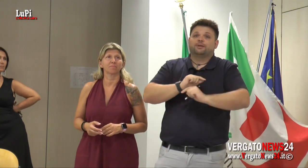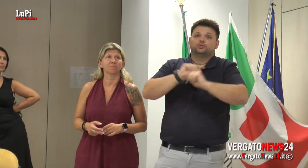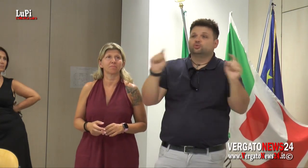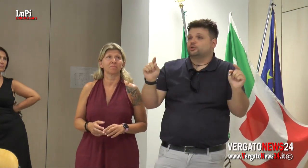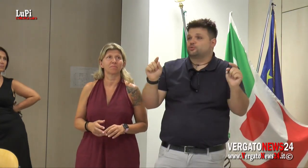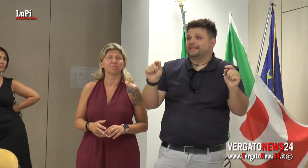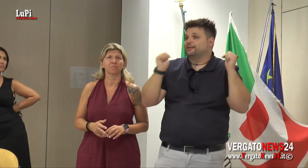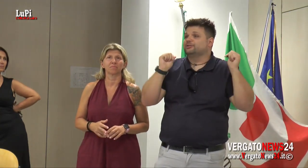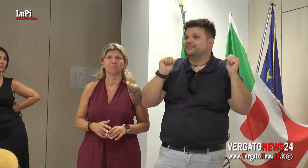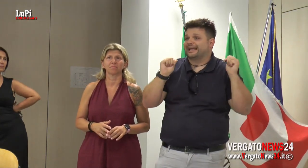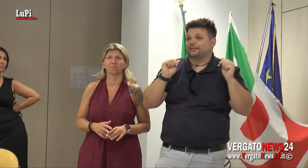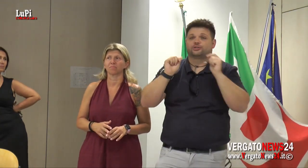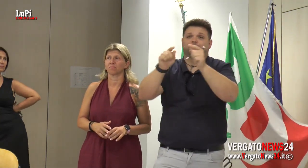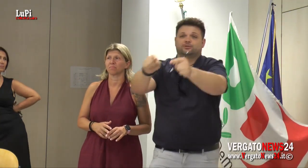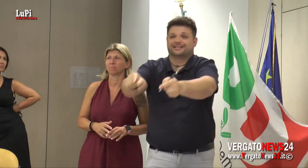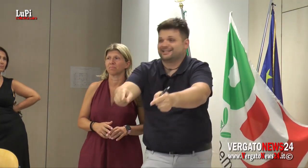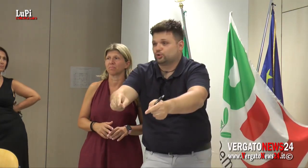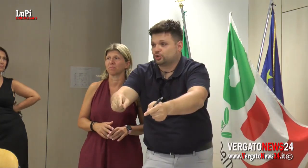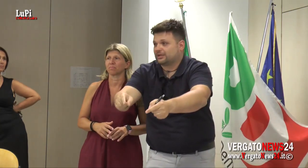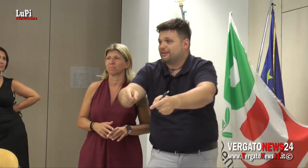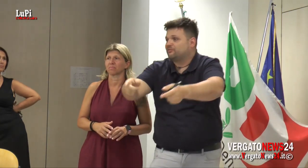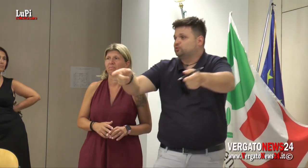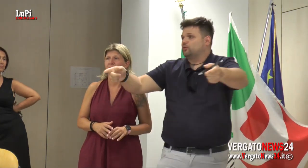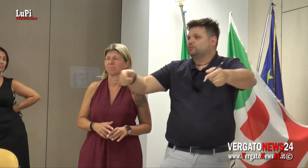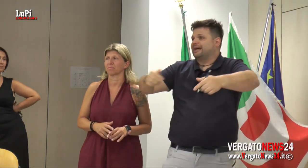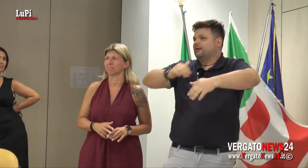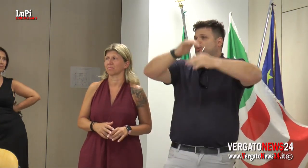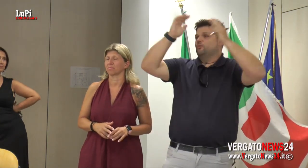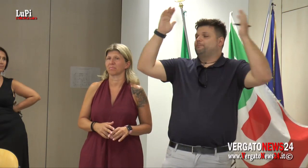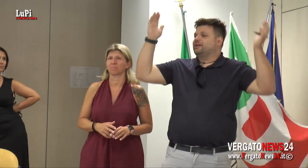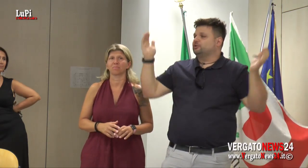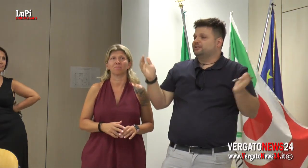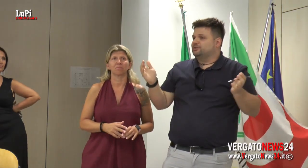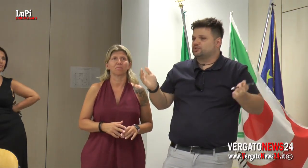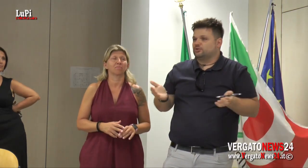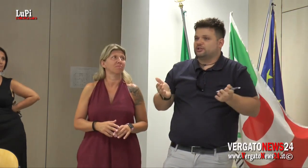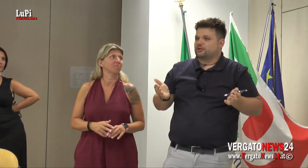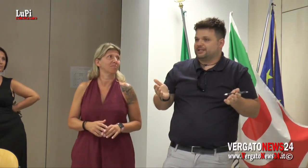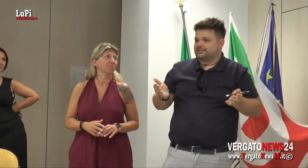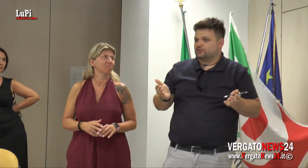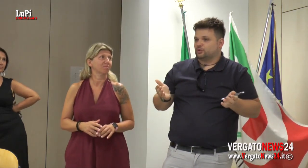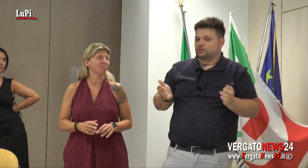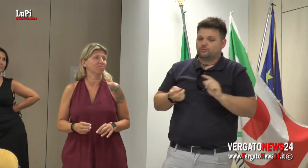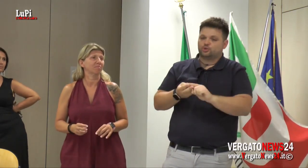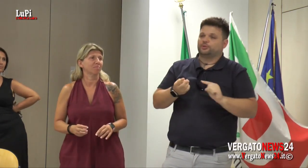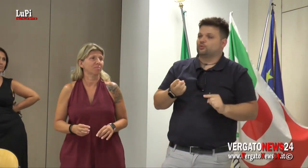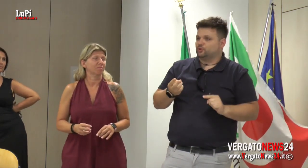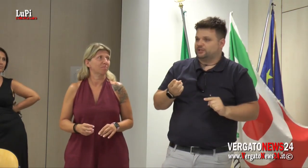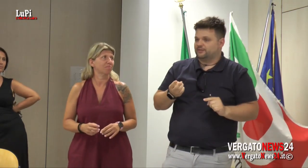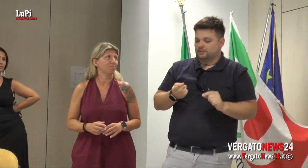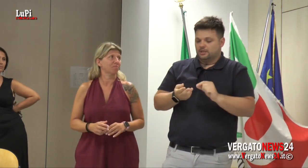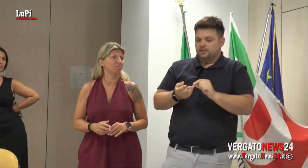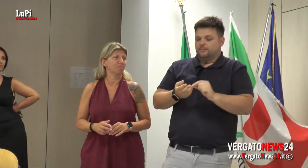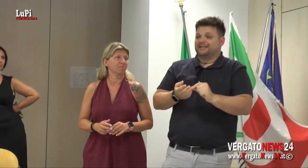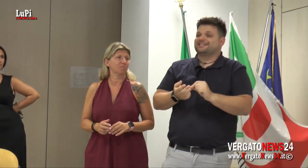medici scappano da tutti gli ospedali, non da Vergato, scappano dal Sant'Orso. Abbiamo avuto un picco di dimissioni enormi dal Sant'Orso. E questo per due